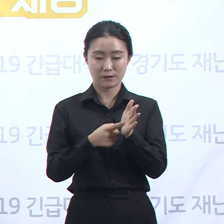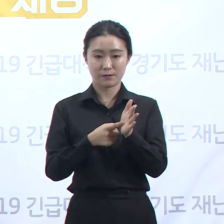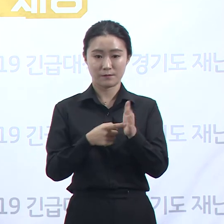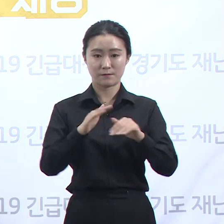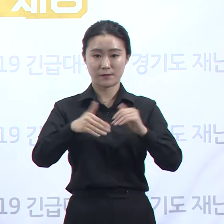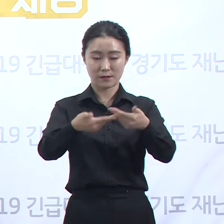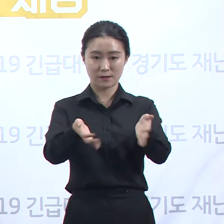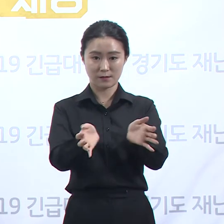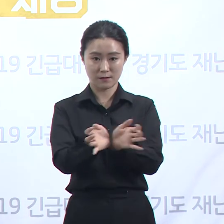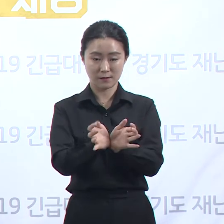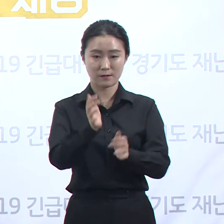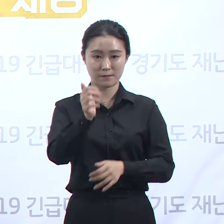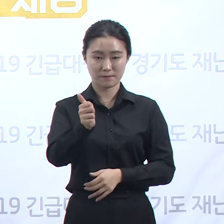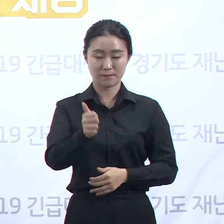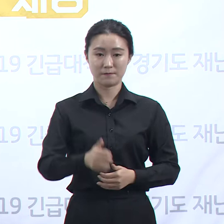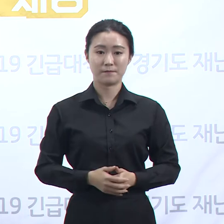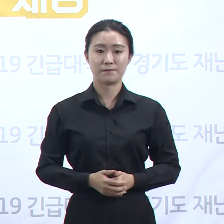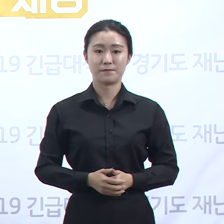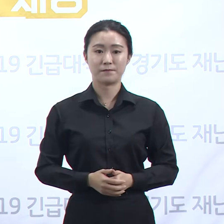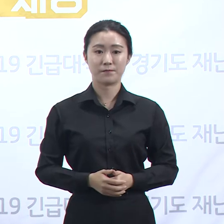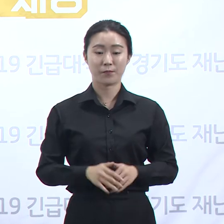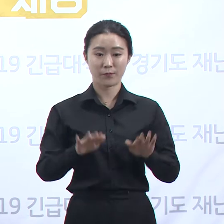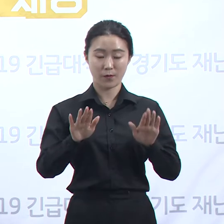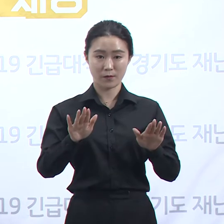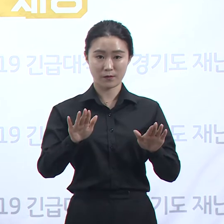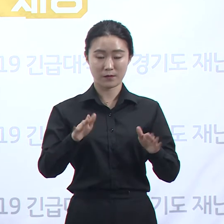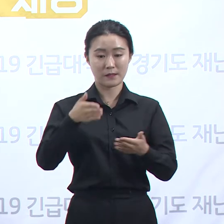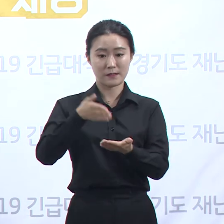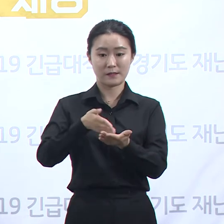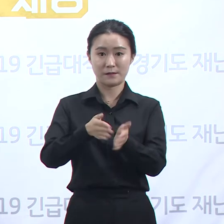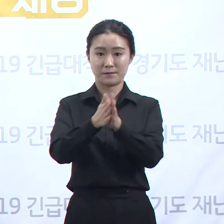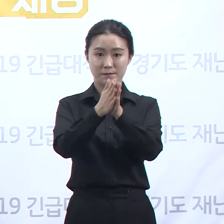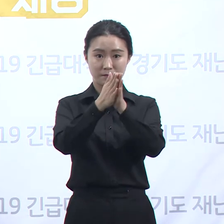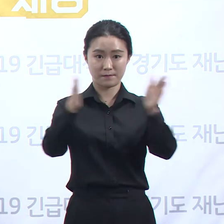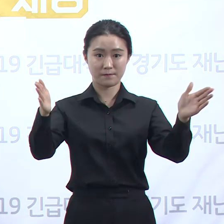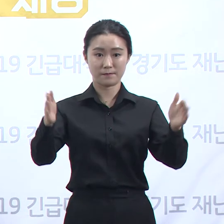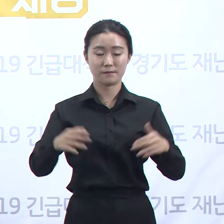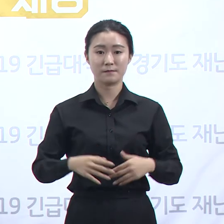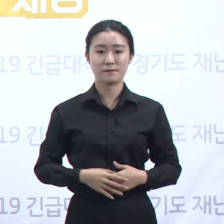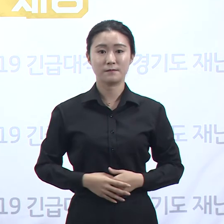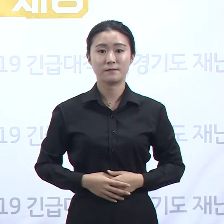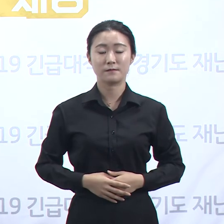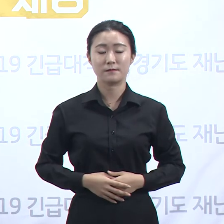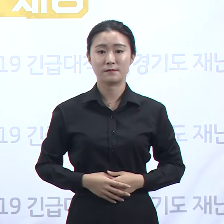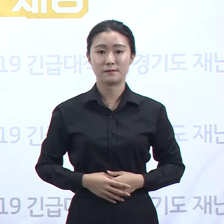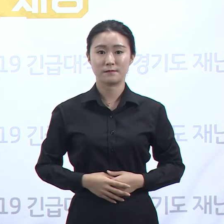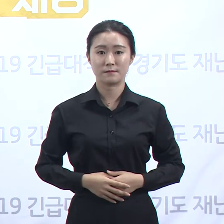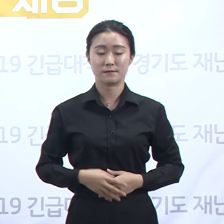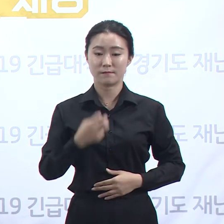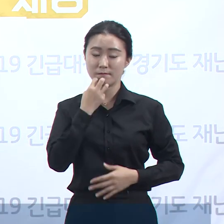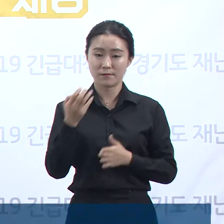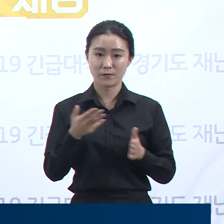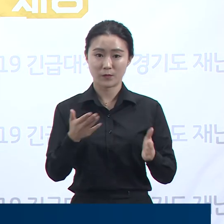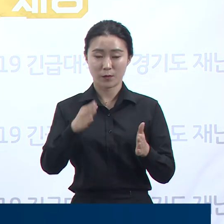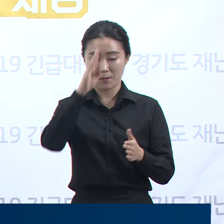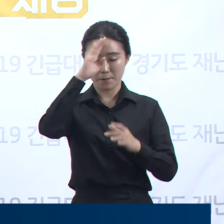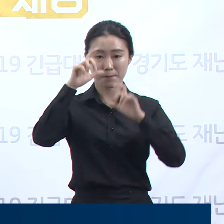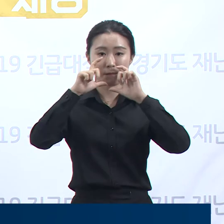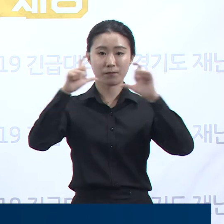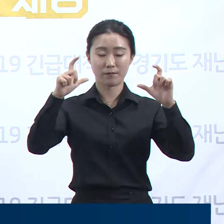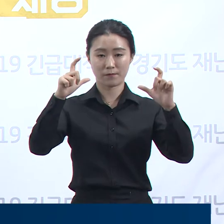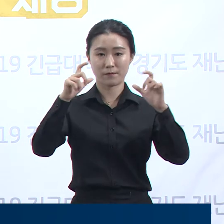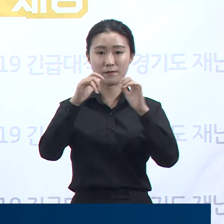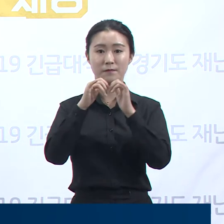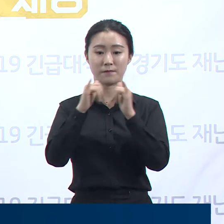9월 23일 수요일 경기도 코로나19 대응 관련 정례 기자회견을 시작하겠습니다. 경기도 확진자 발생 현황입니다.